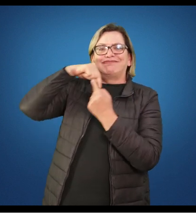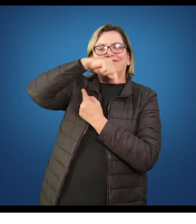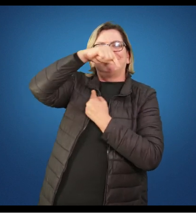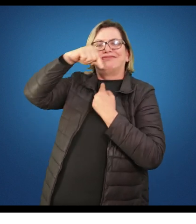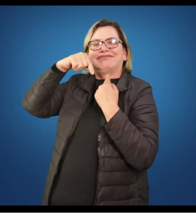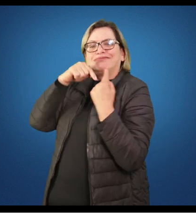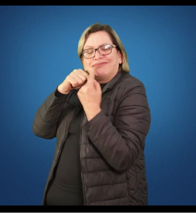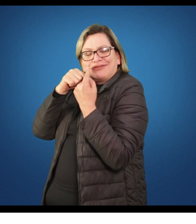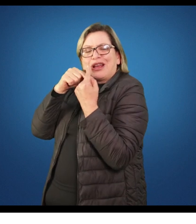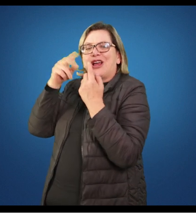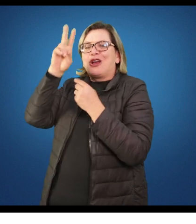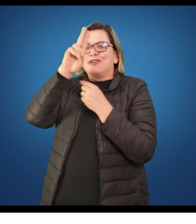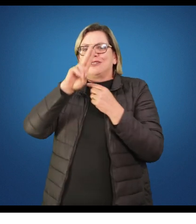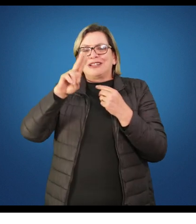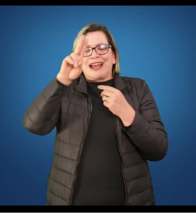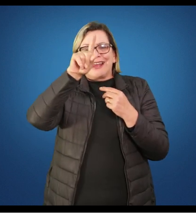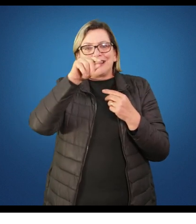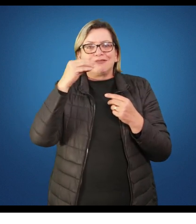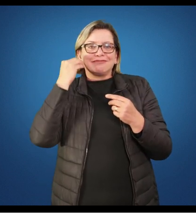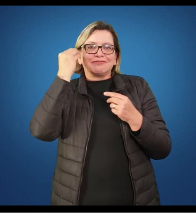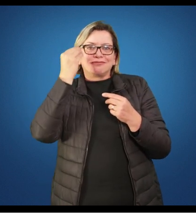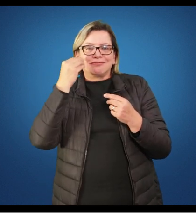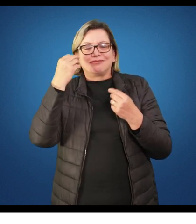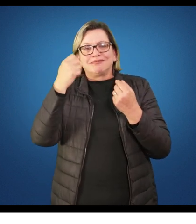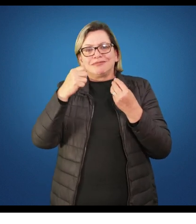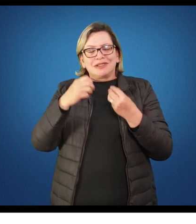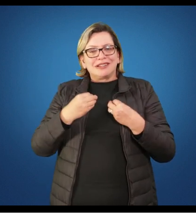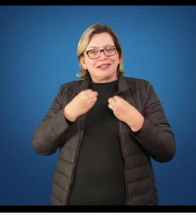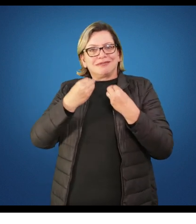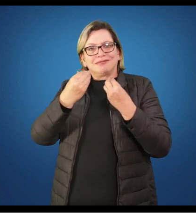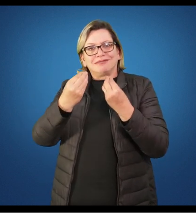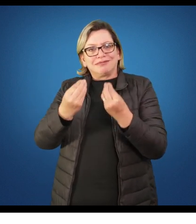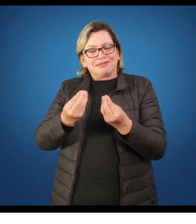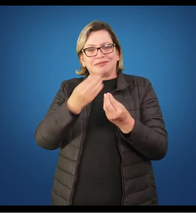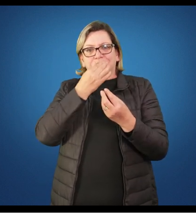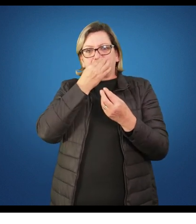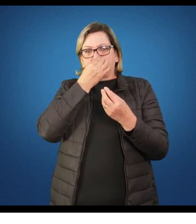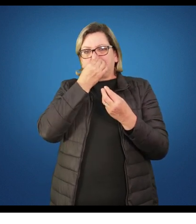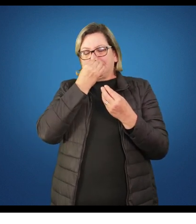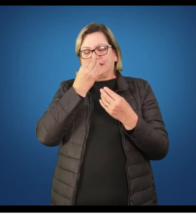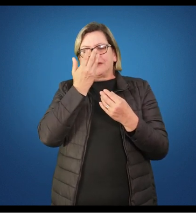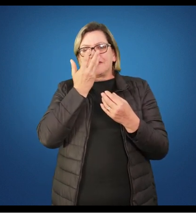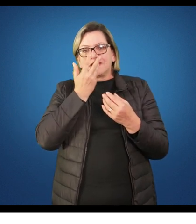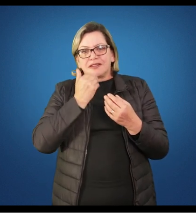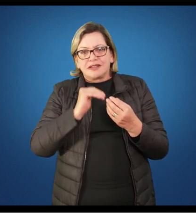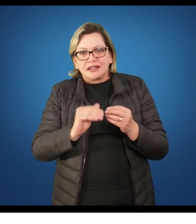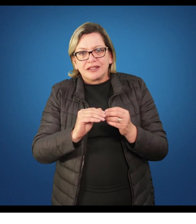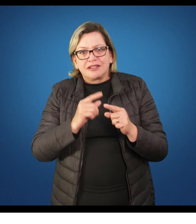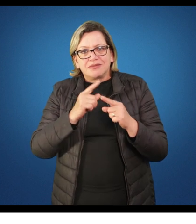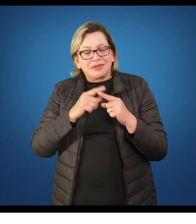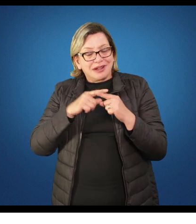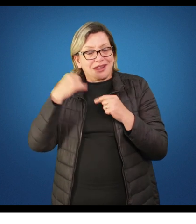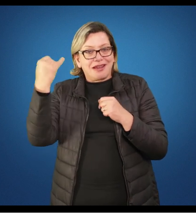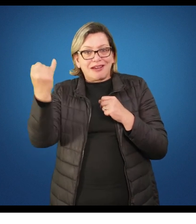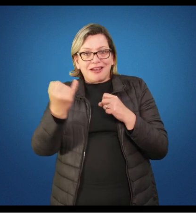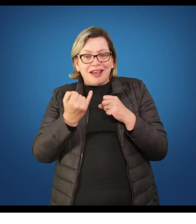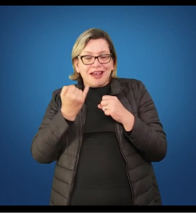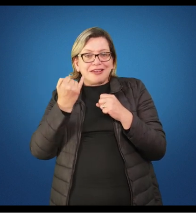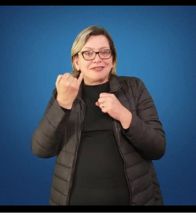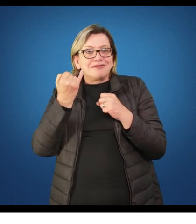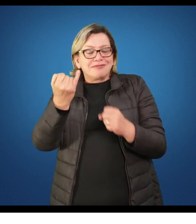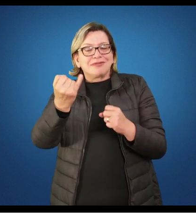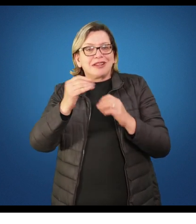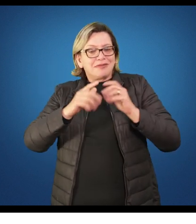Então essas são experiências que devem ser oferecidas, porque elas, além de serem fundamentais para